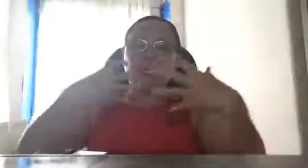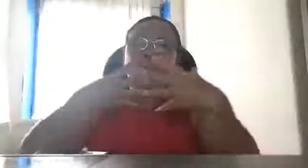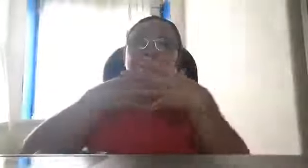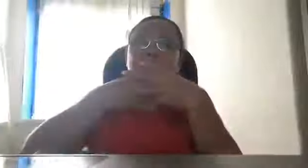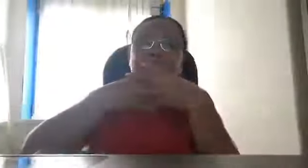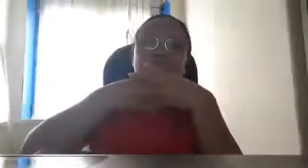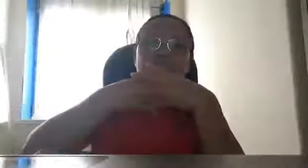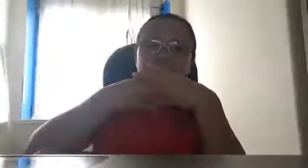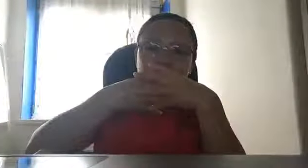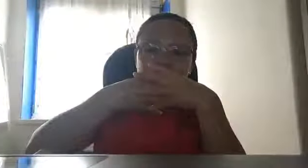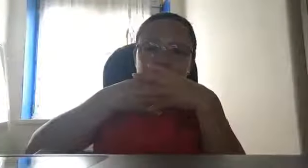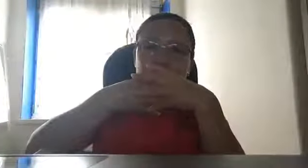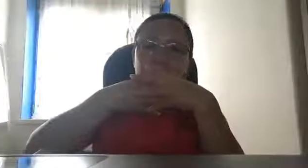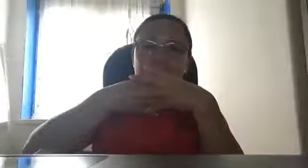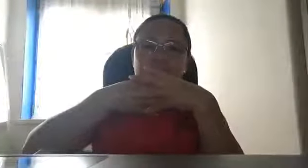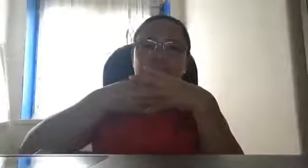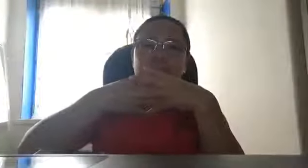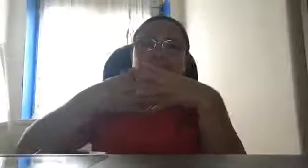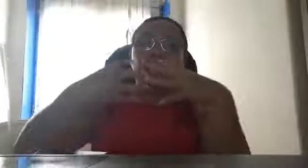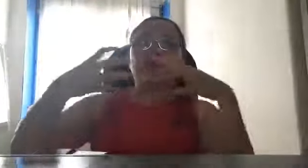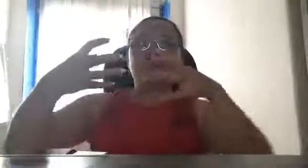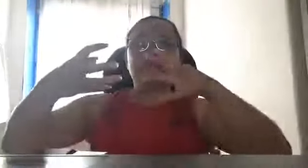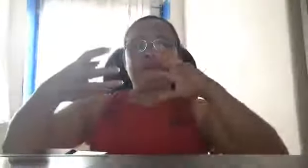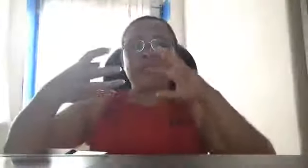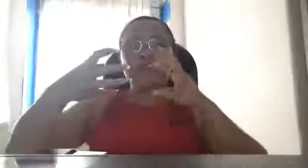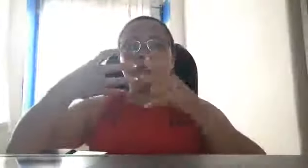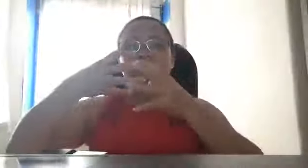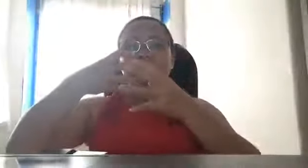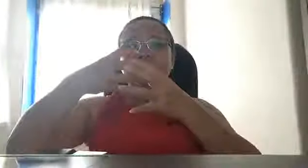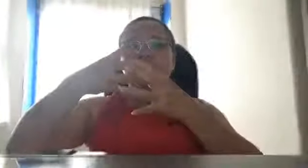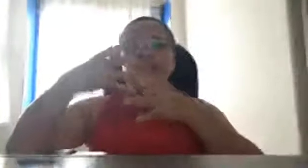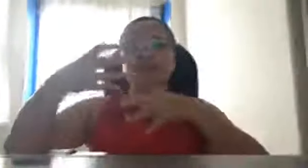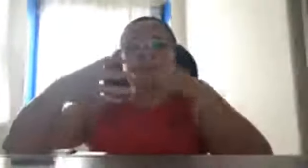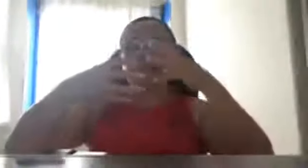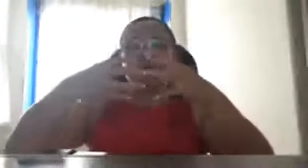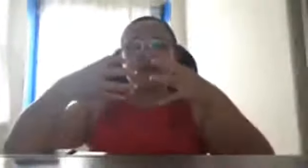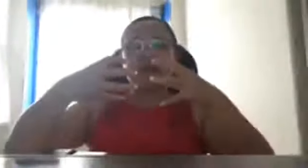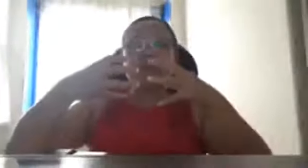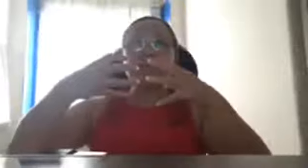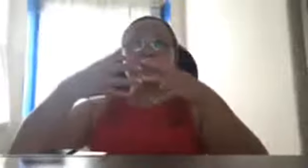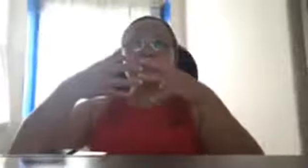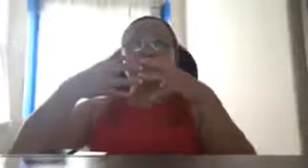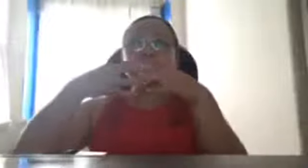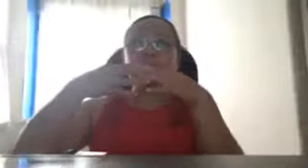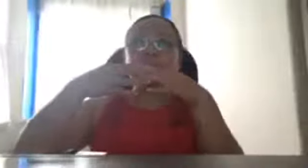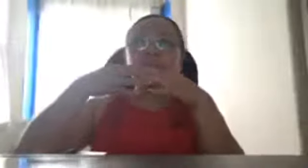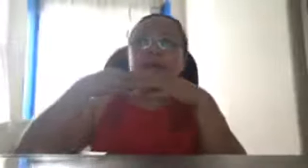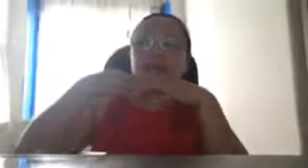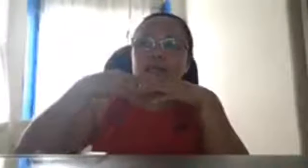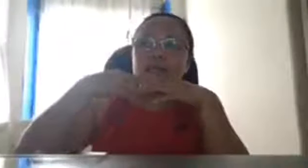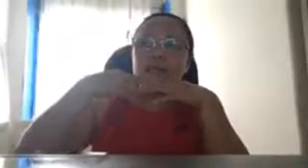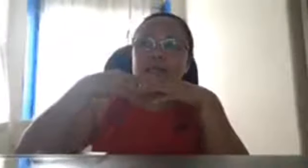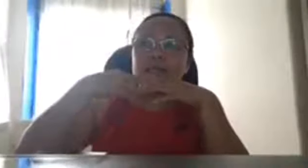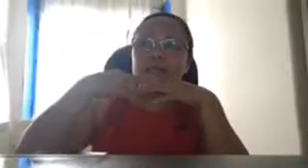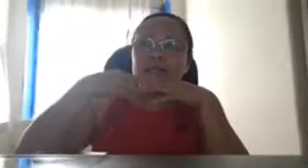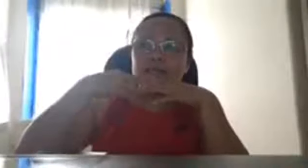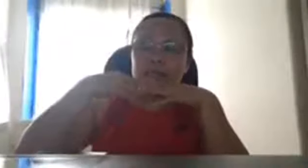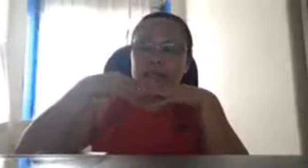computer engineer, magkaisa sila, yung ating mga, ah, ah,